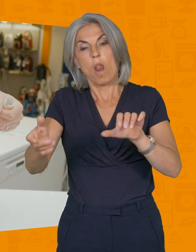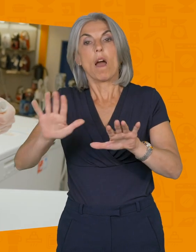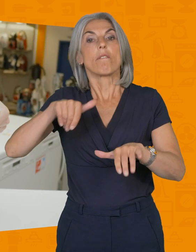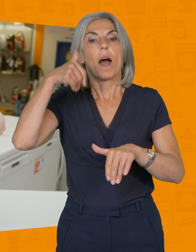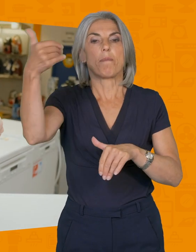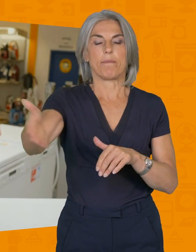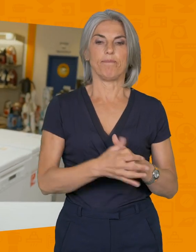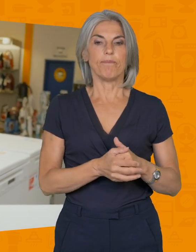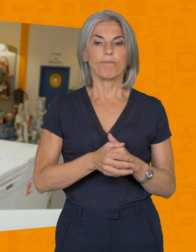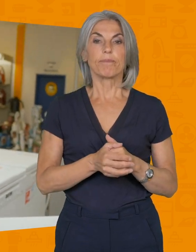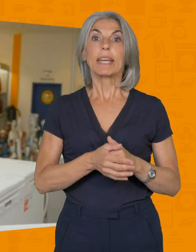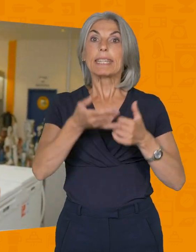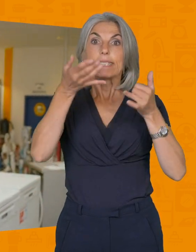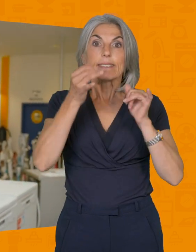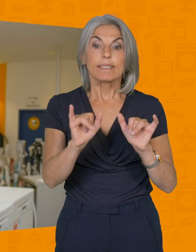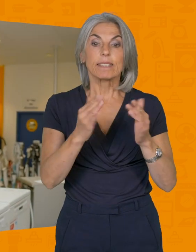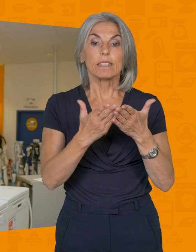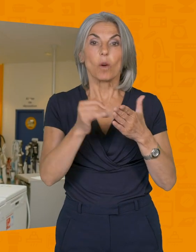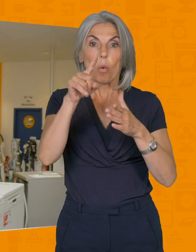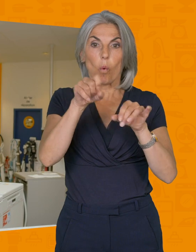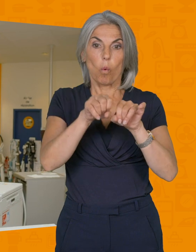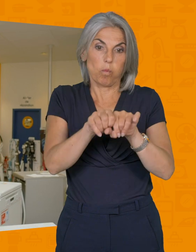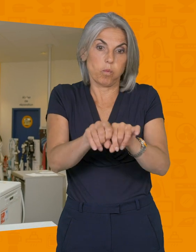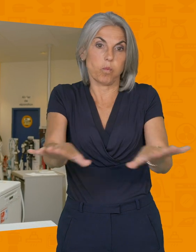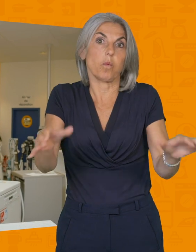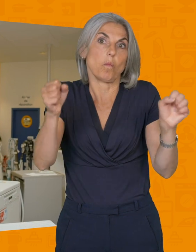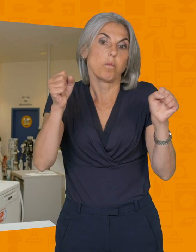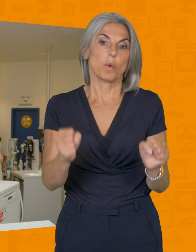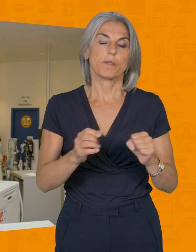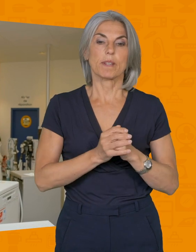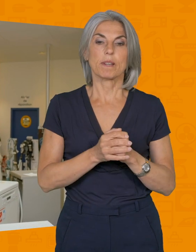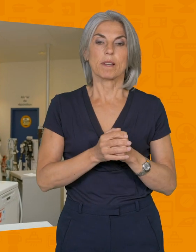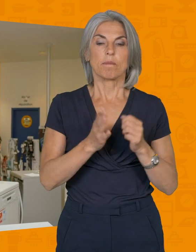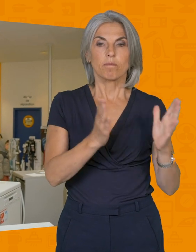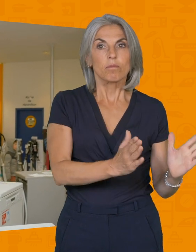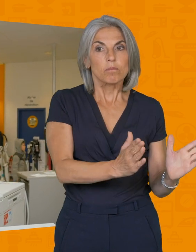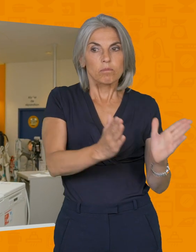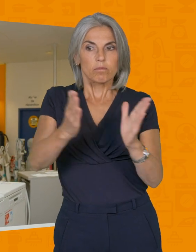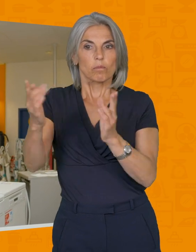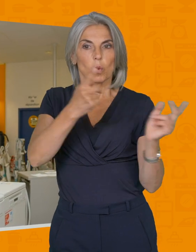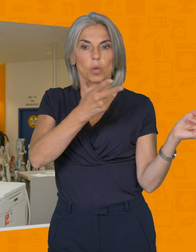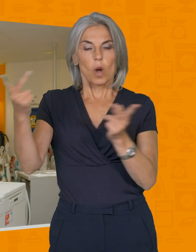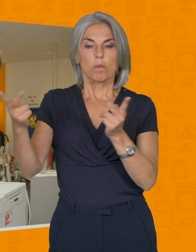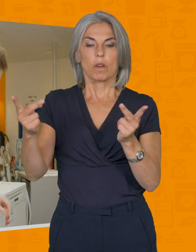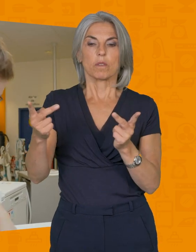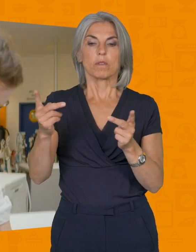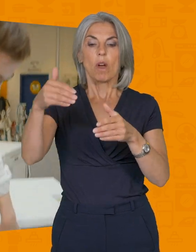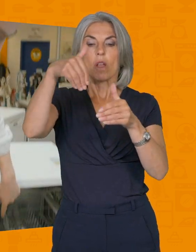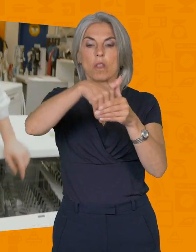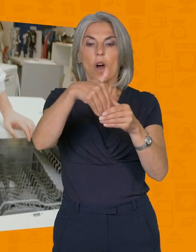à l'arrivée. Si malencontreusement de l'eau s'est répandue lors du transport de votre lave-vaisselle,'oubliez jamais qu'à l'intérieur de votre lave